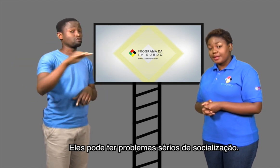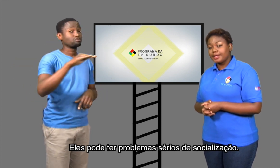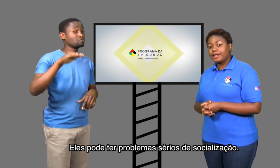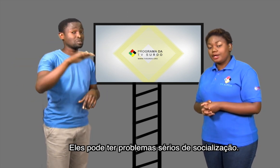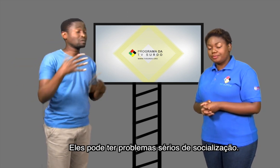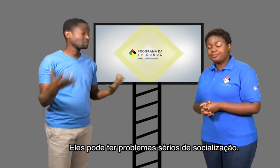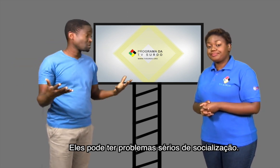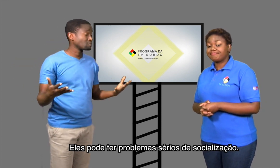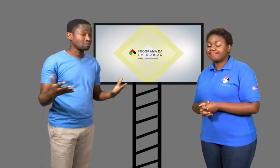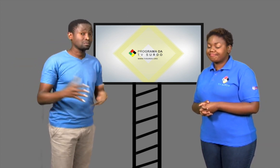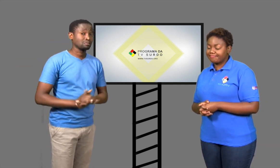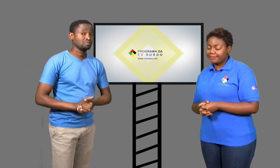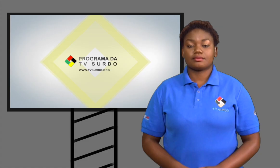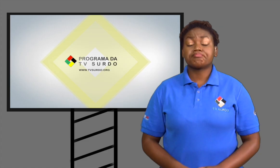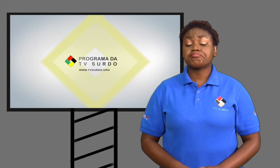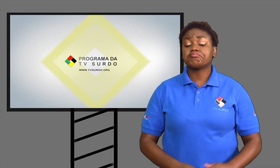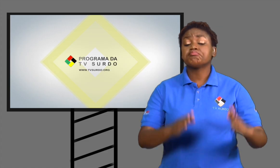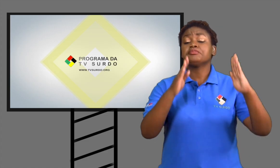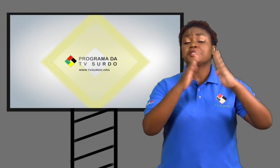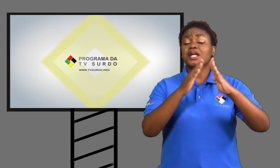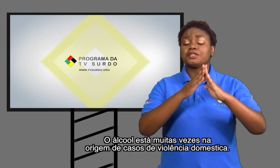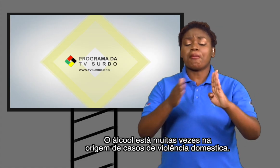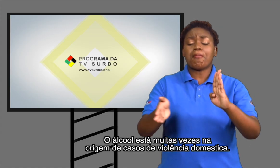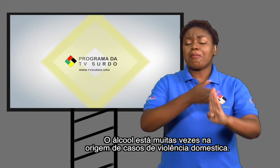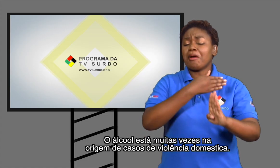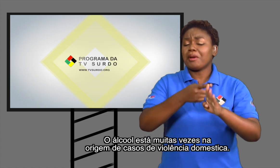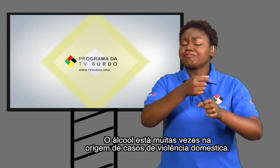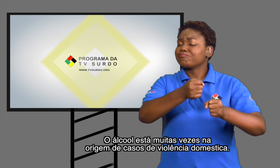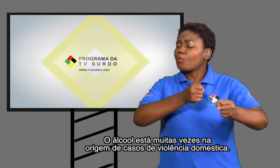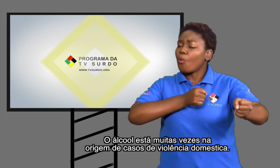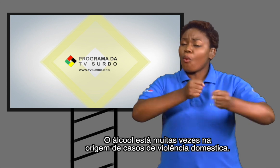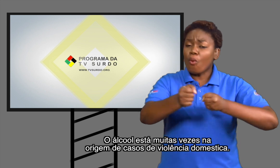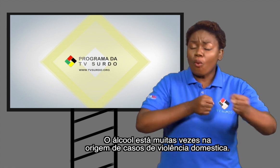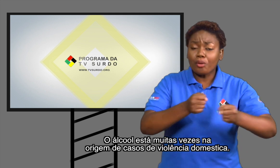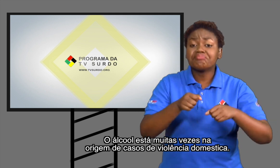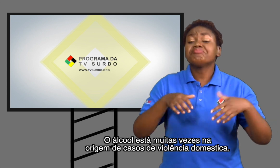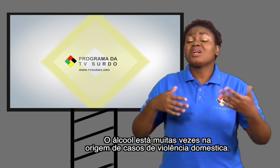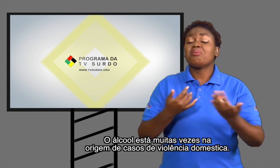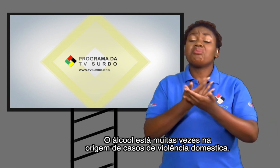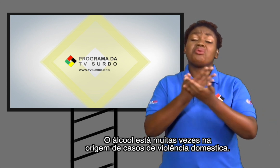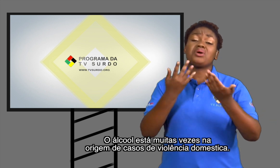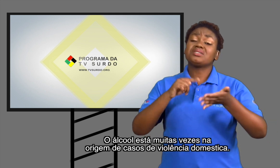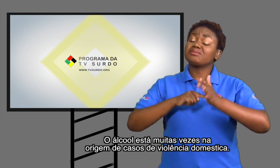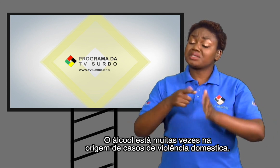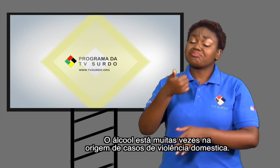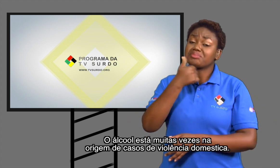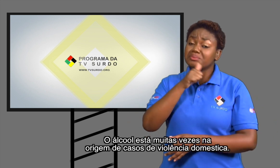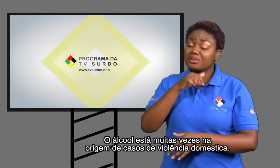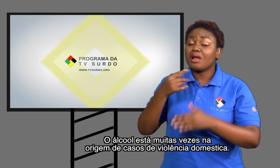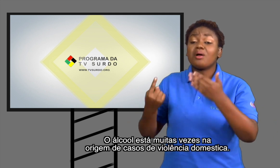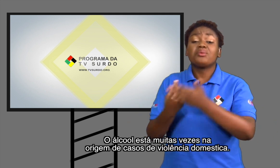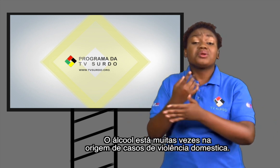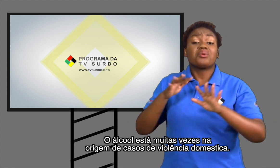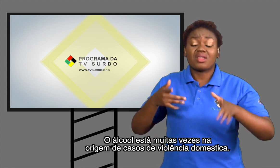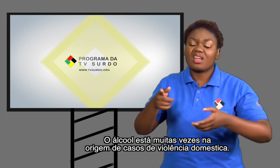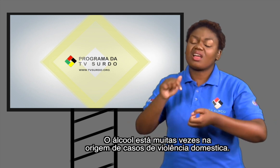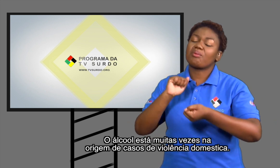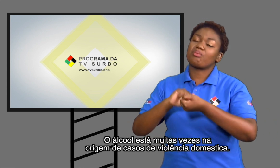socialização. O álcool está muitas vezes na origem de casos de violência doméstica.